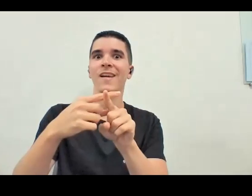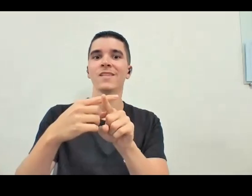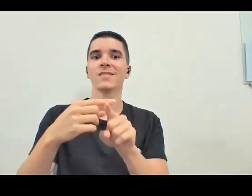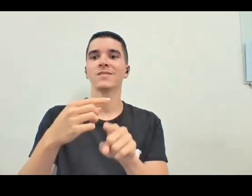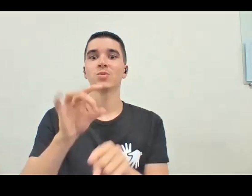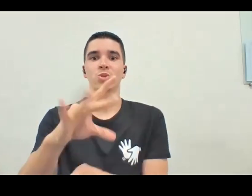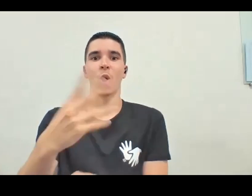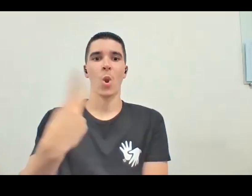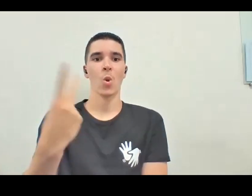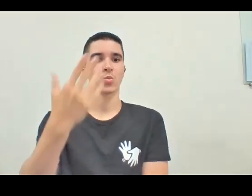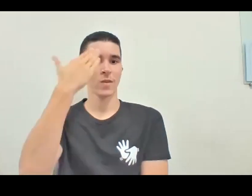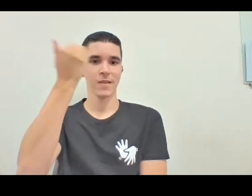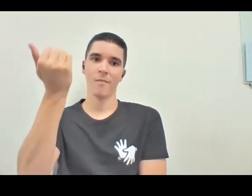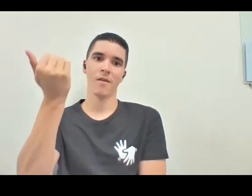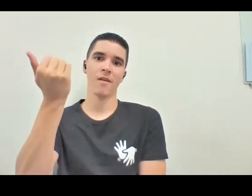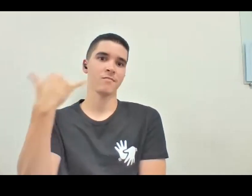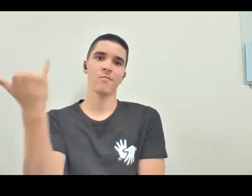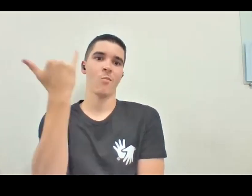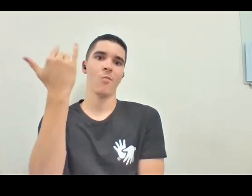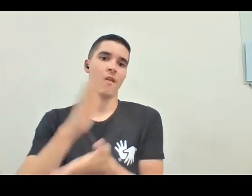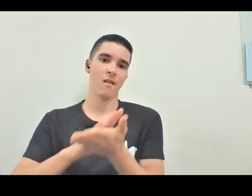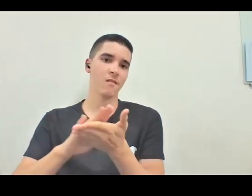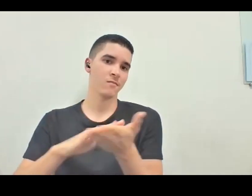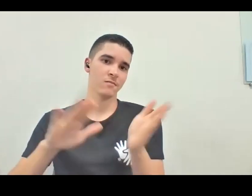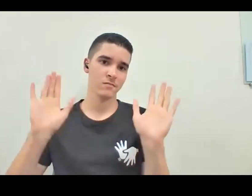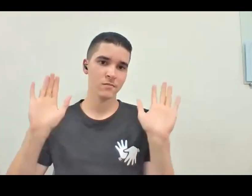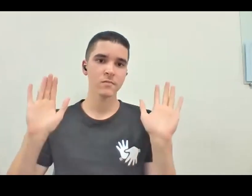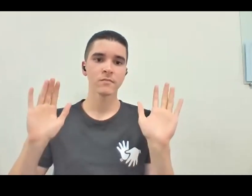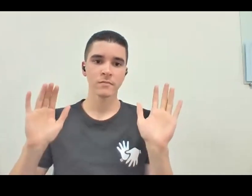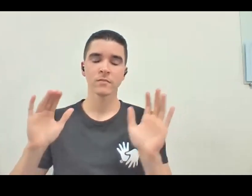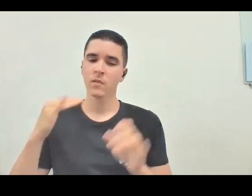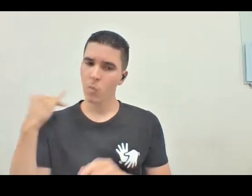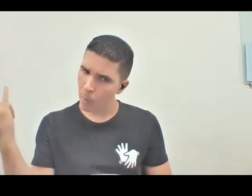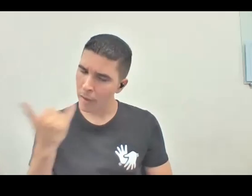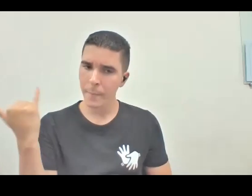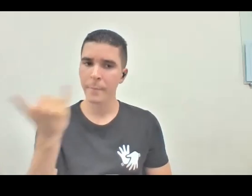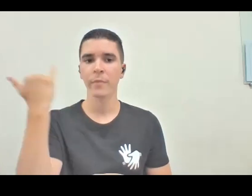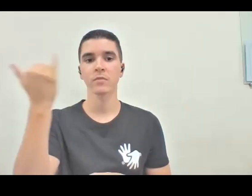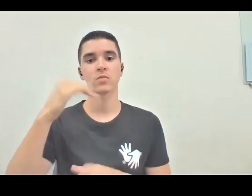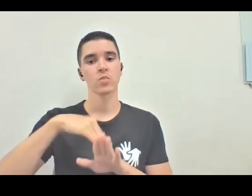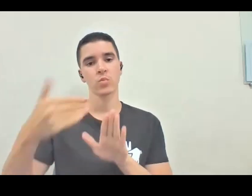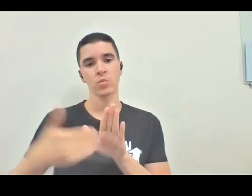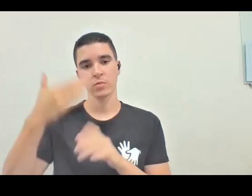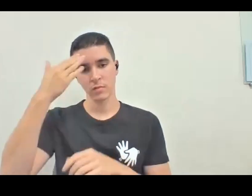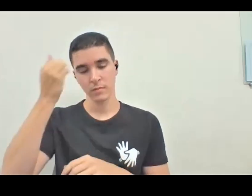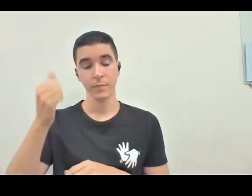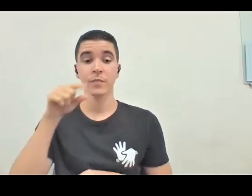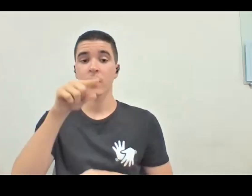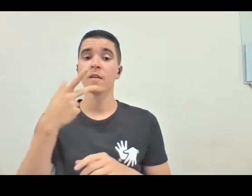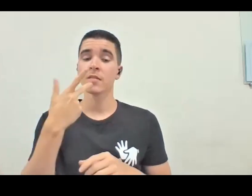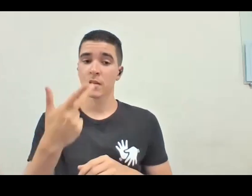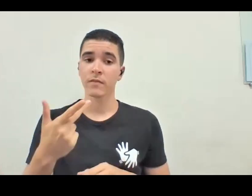mas é uma área, uma área da ADE, então, isso é muito importante, mas o que você está trazendo e que a Maria,